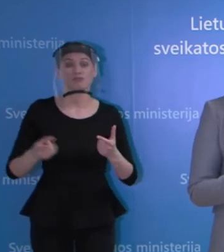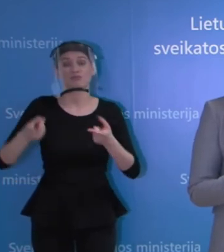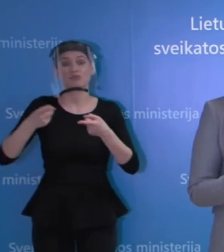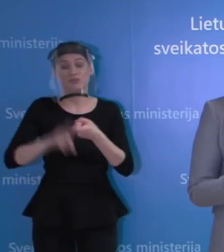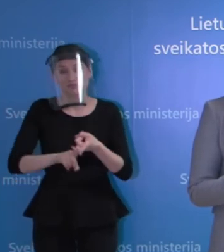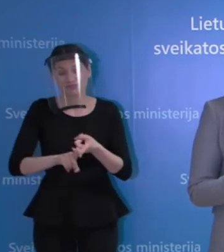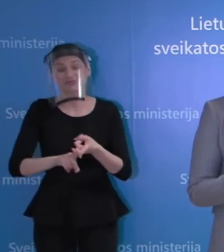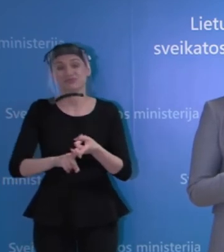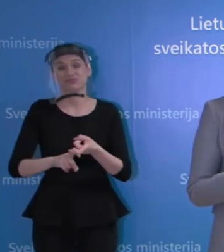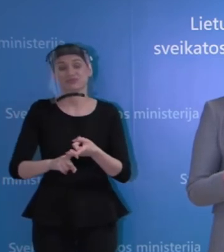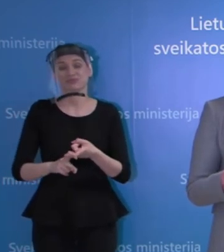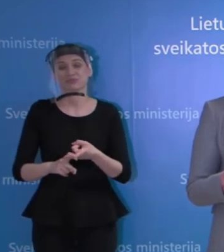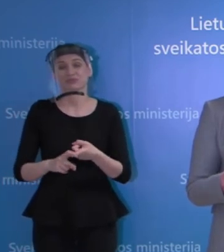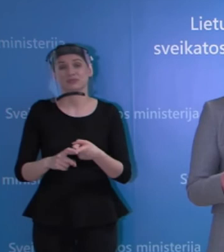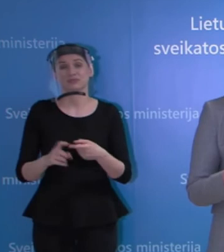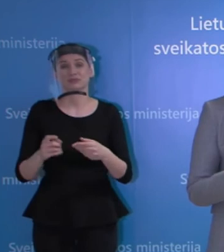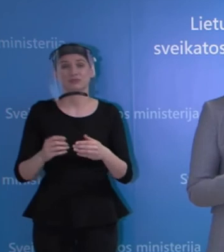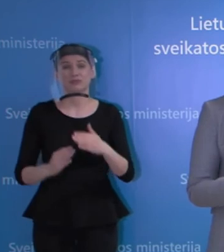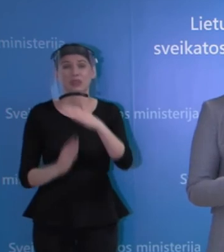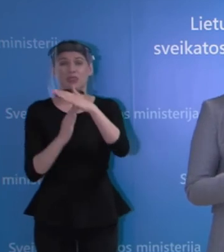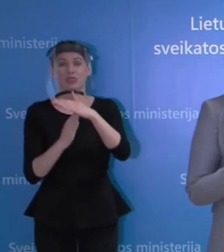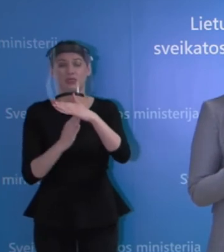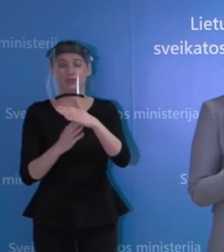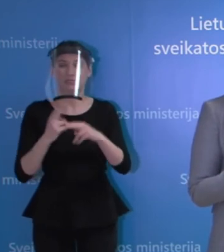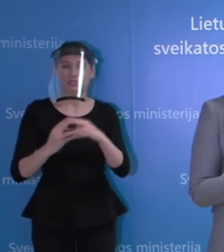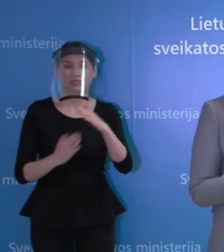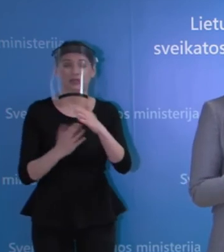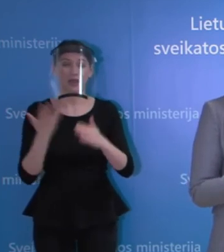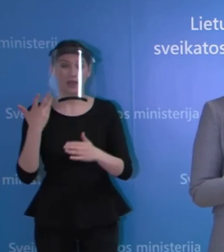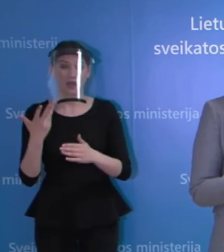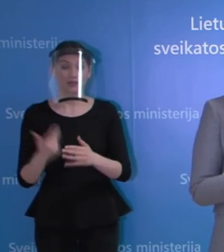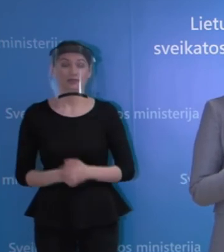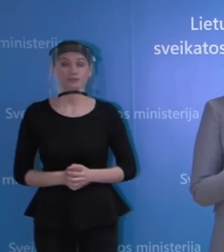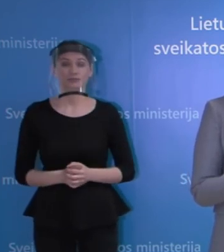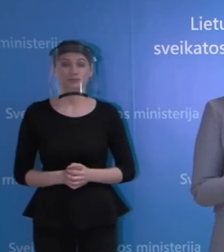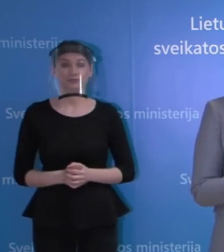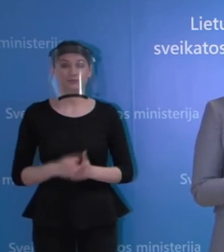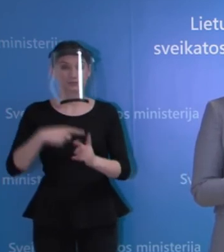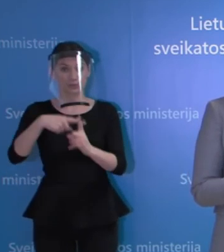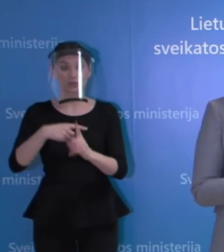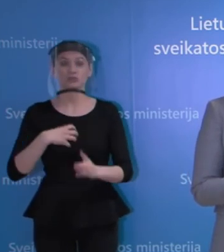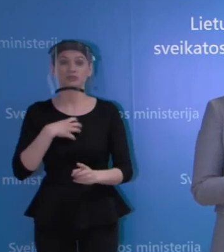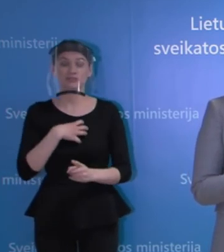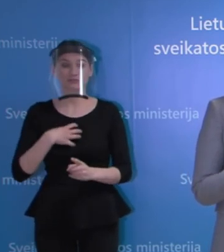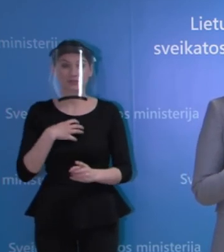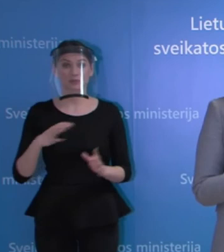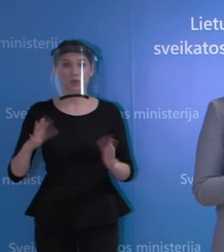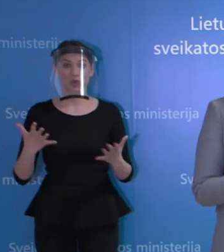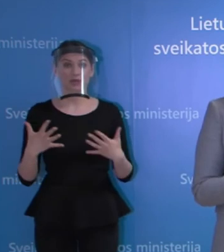kada ta situacija su Švelnės. Ir taip pat norėčiau pasakyti, kad dar labai svarbu sveikatos